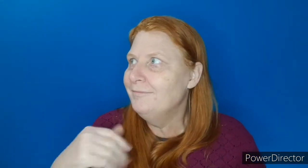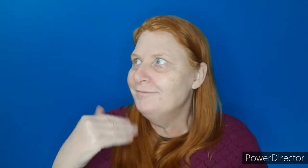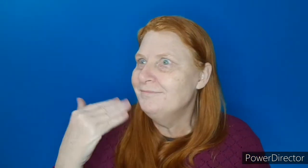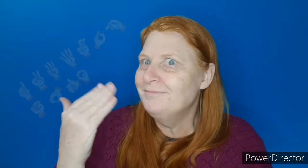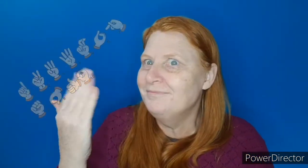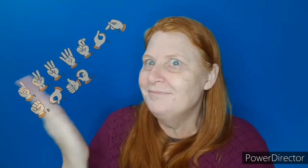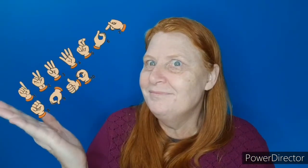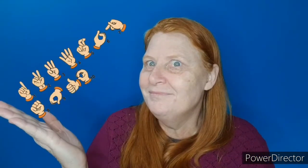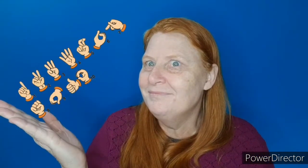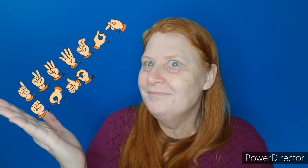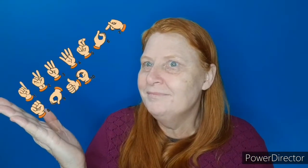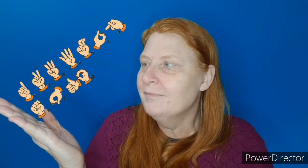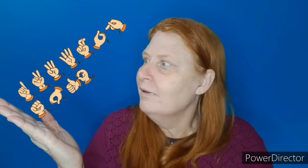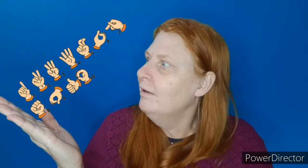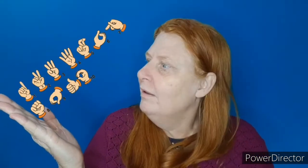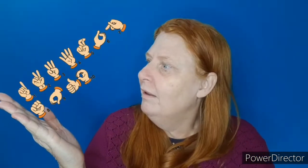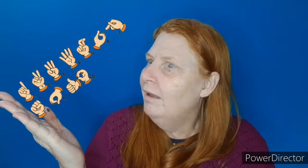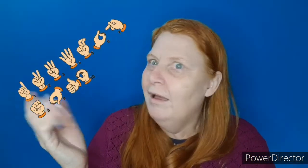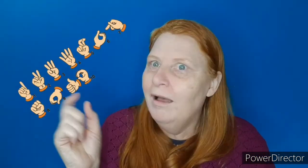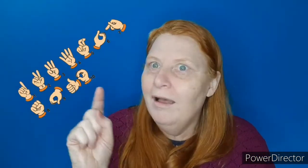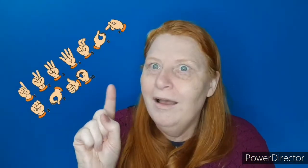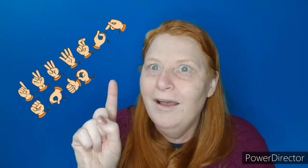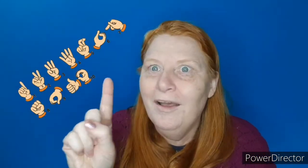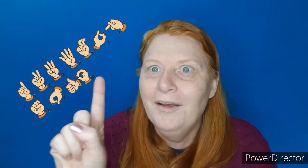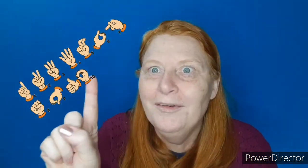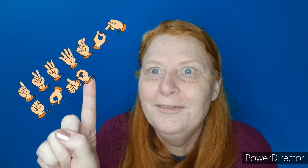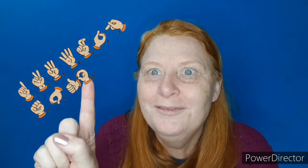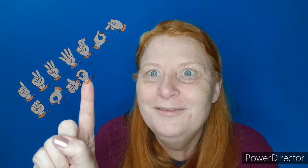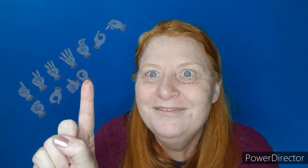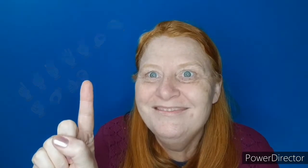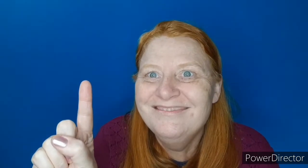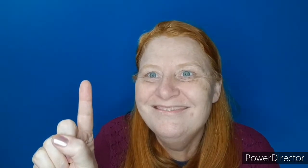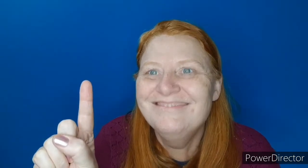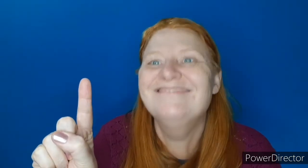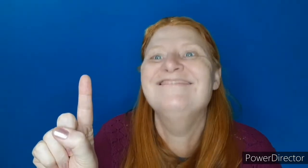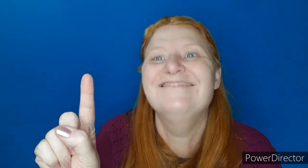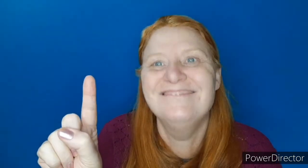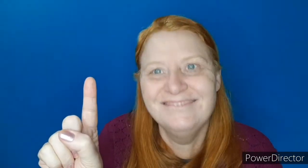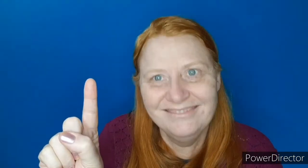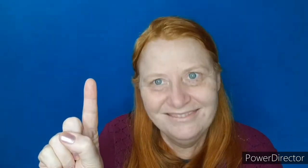E em língua de sinais? São as mãozinhas. Esse é o número 1.